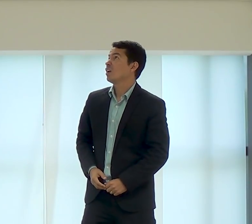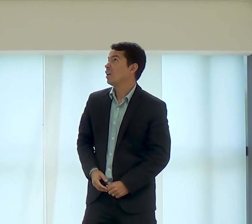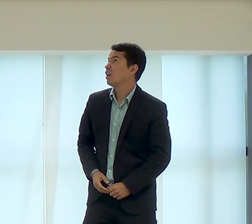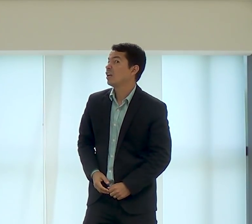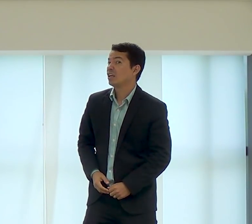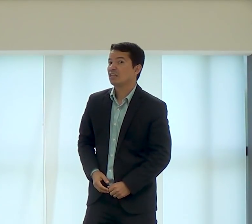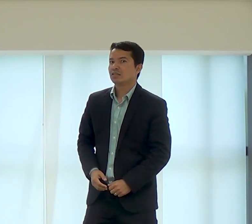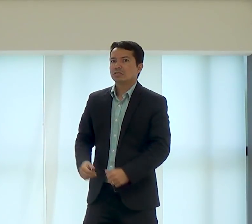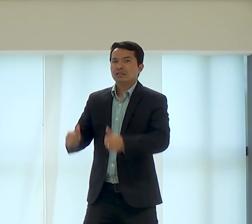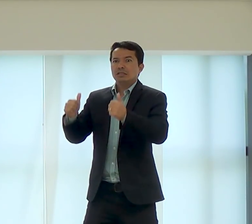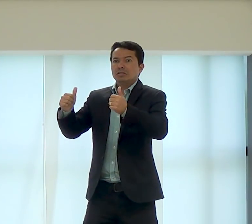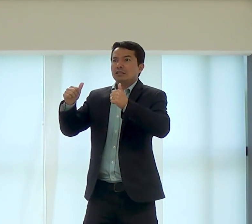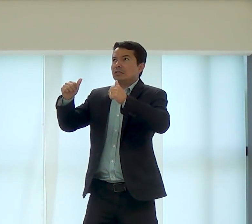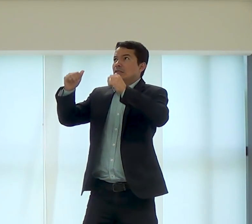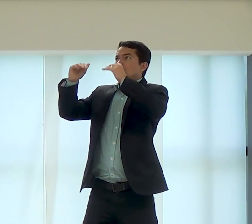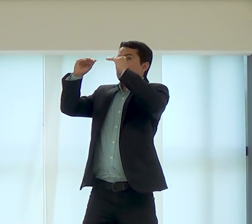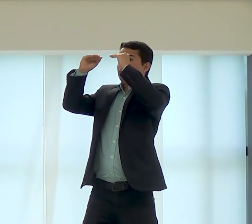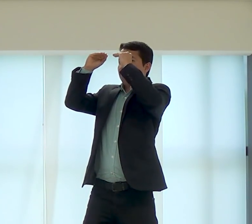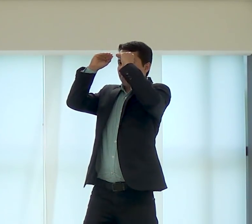José, então, falou assim, é isso mesmo?